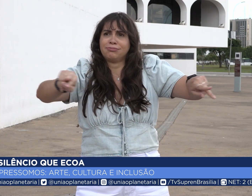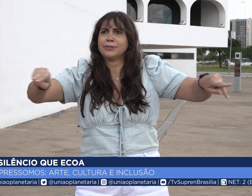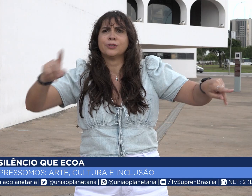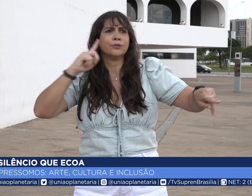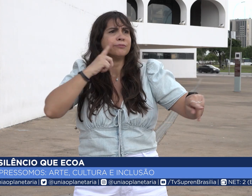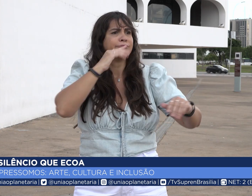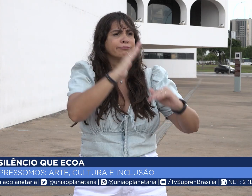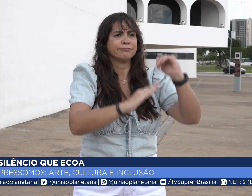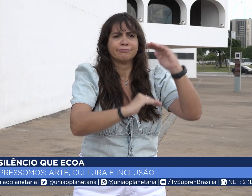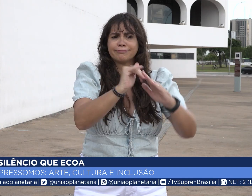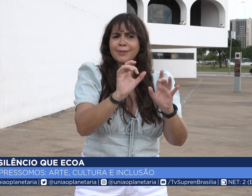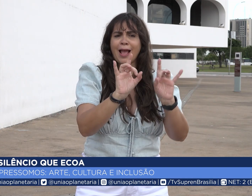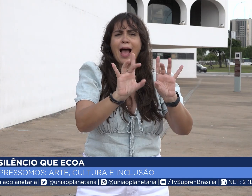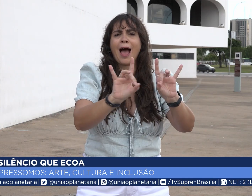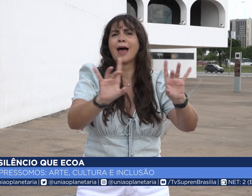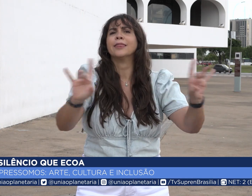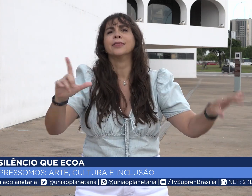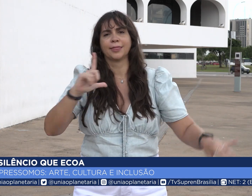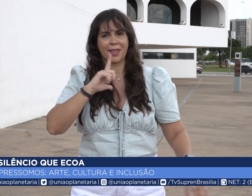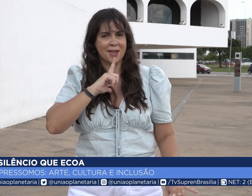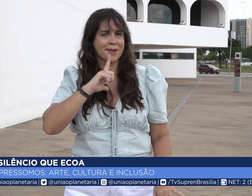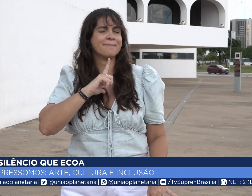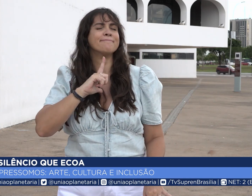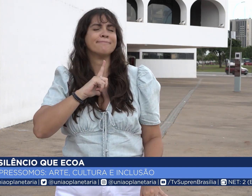A gente precisa ampliar esse campo de profissionais.